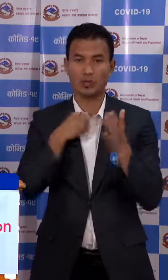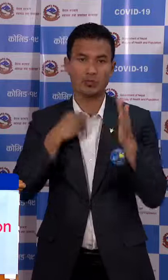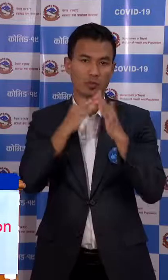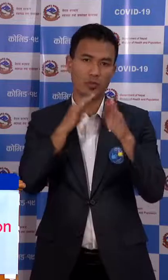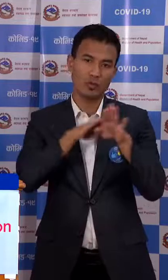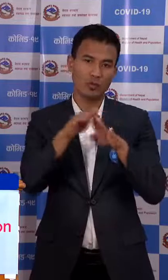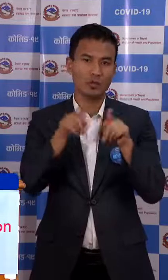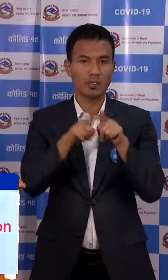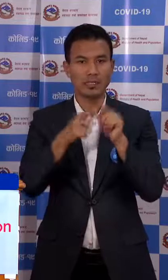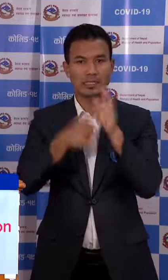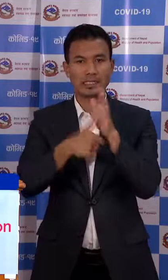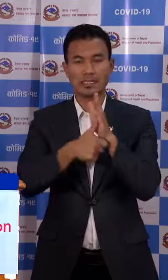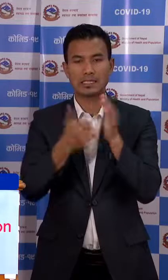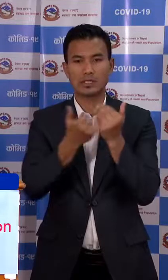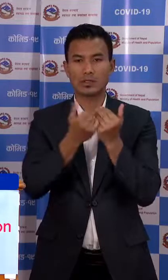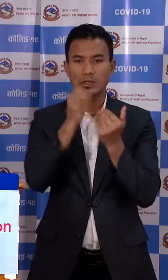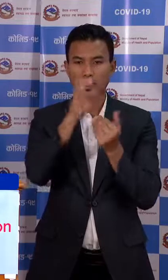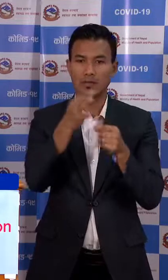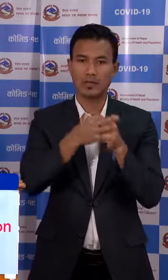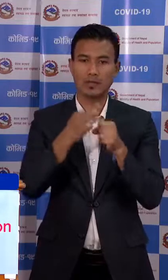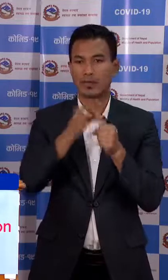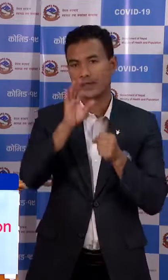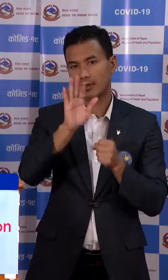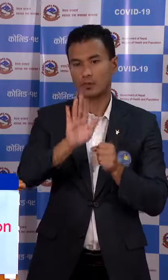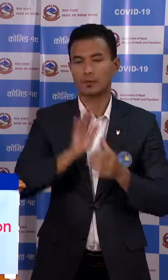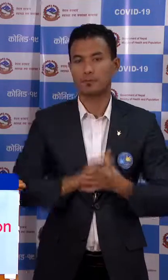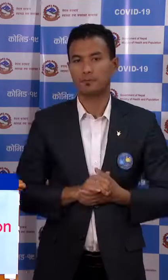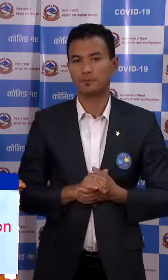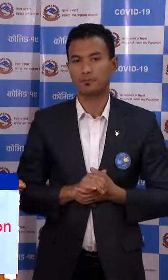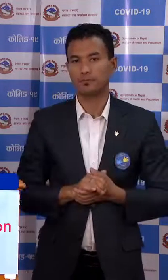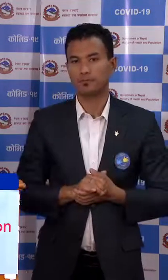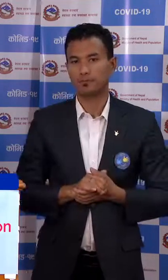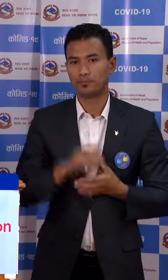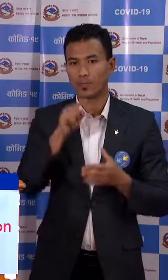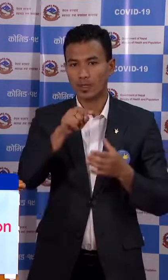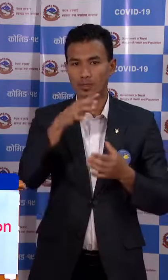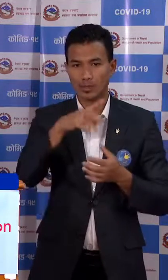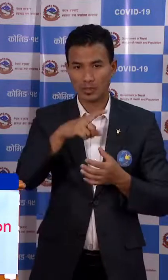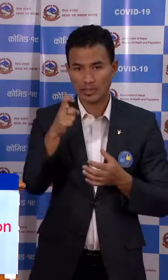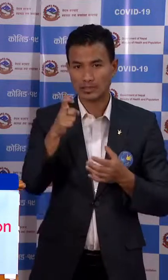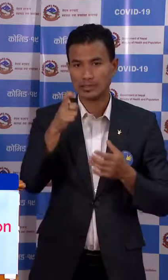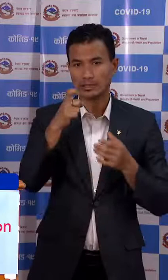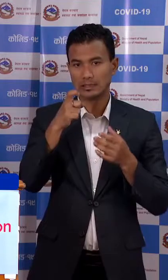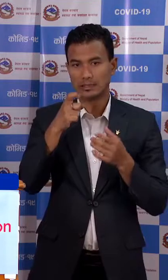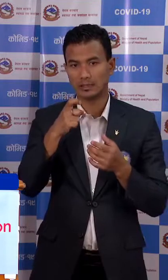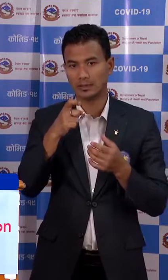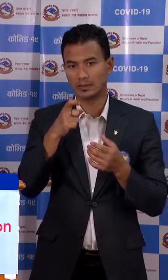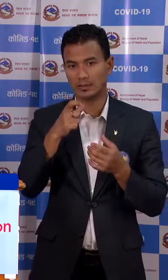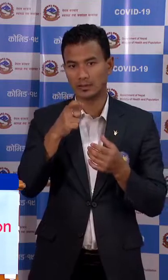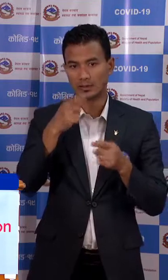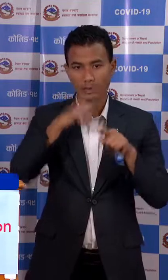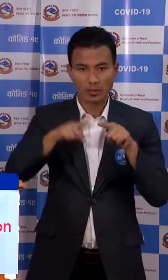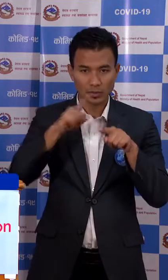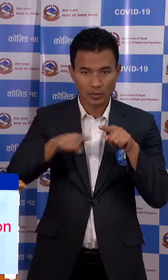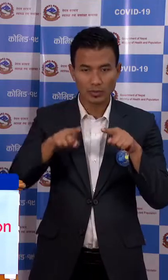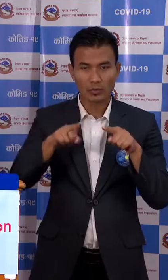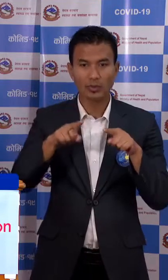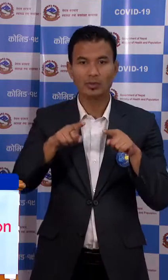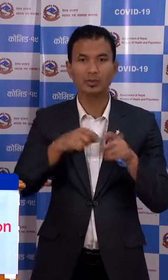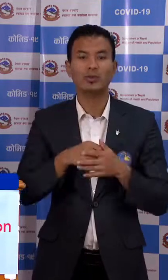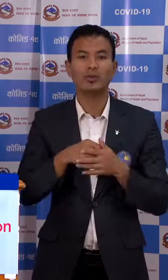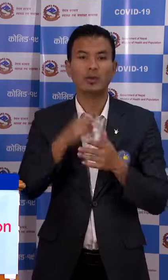जांचन दिने बेवस्ता गरी एको छा, एसको लागने खर्चा,